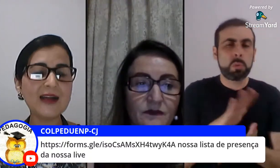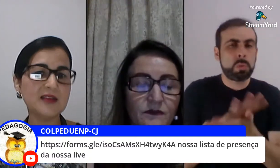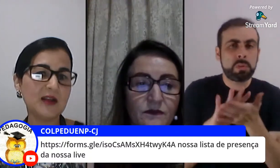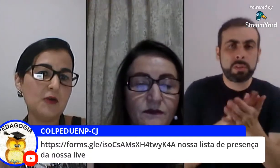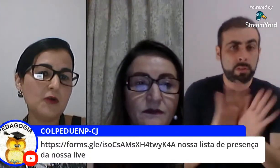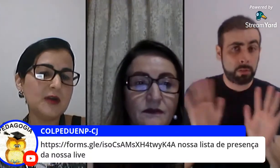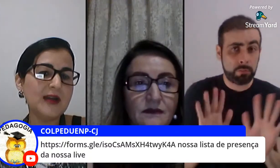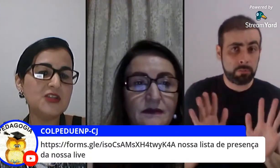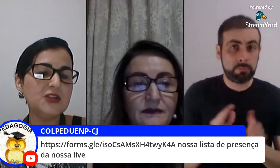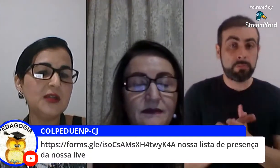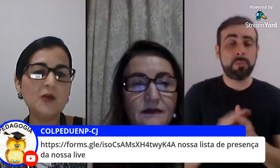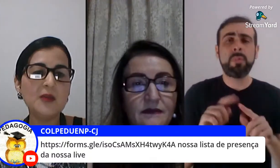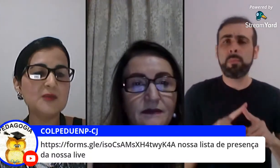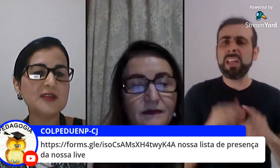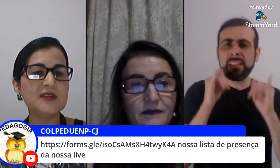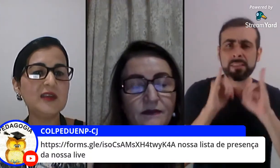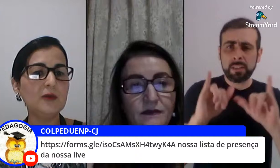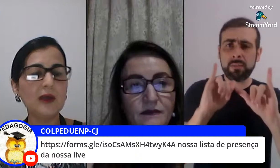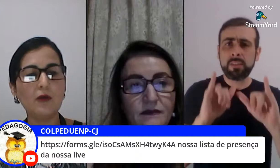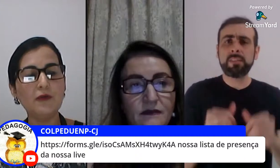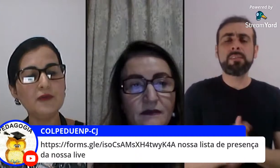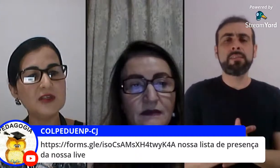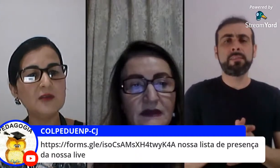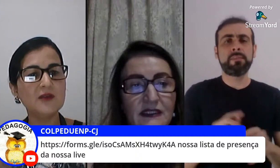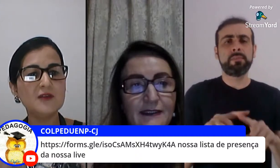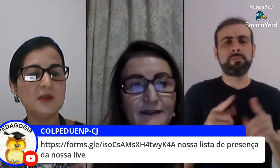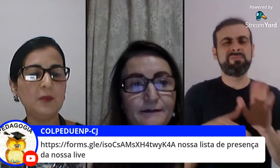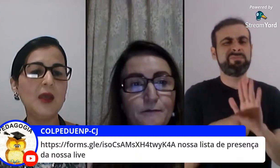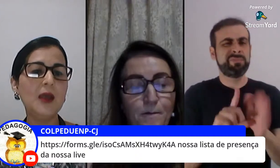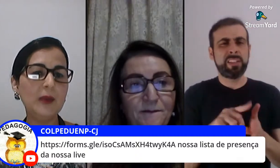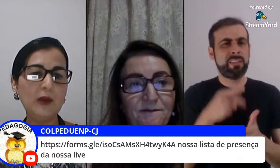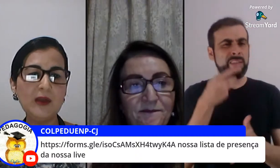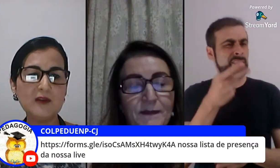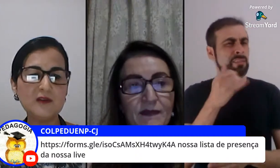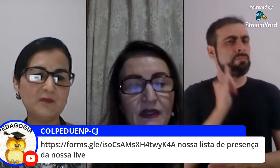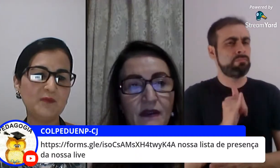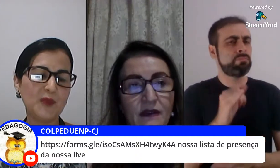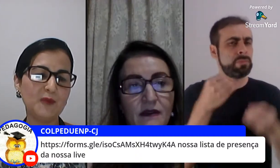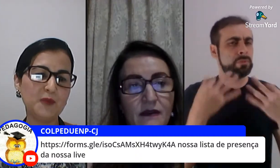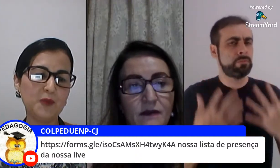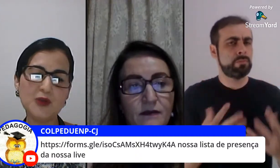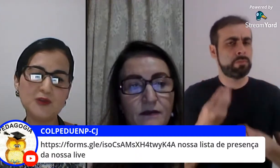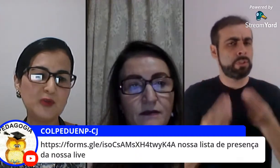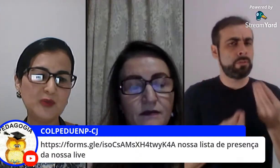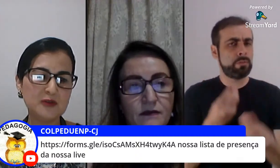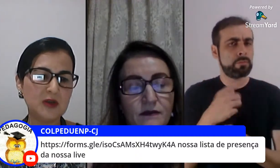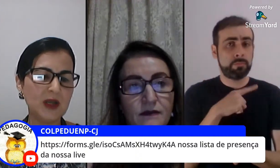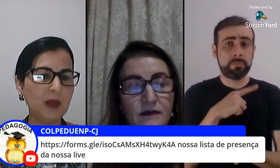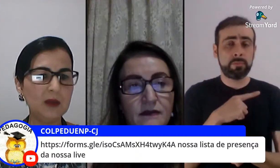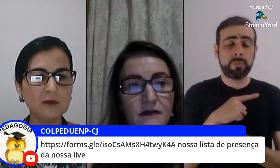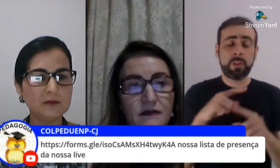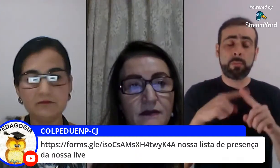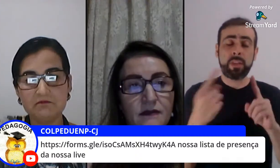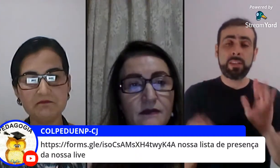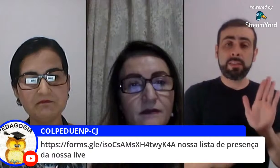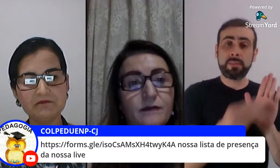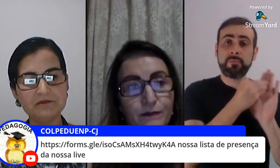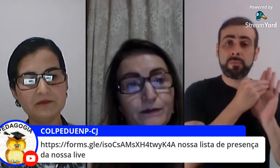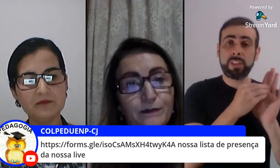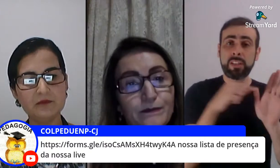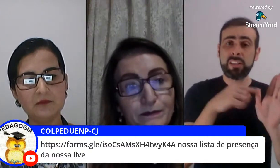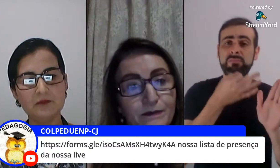só dá o recado se ela concordar de não mesmo assim não quero confusão mas você pelo menos pôs o seu posicionamento